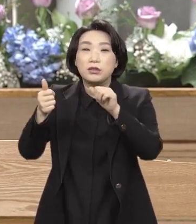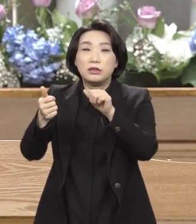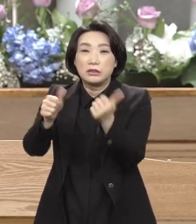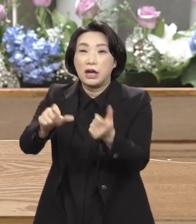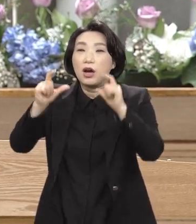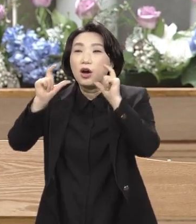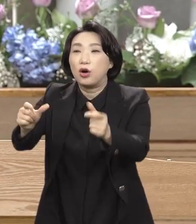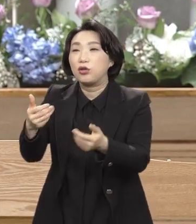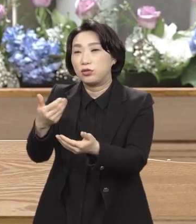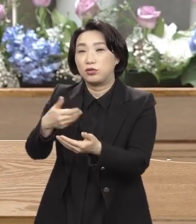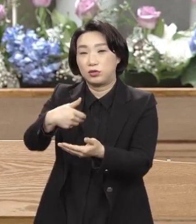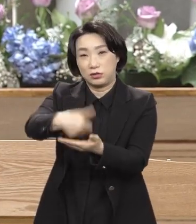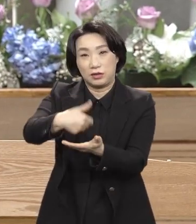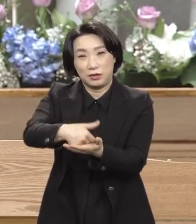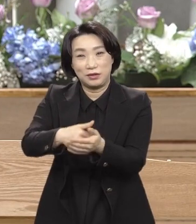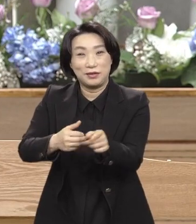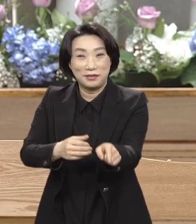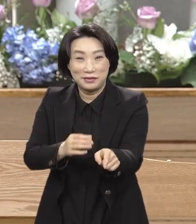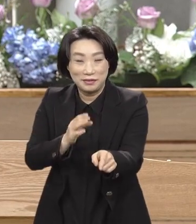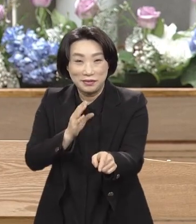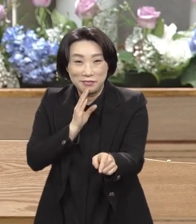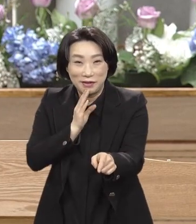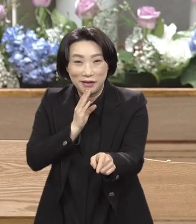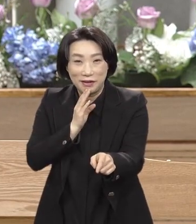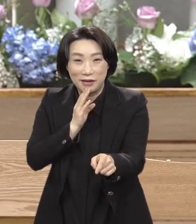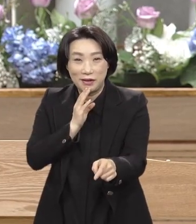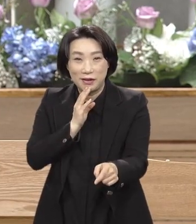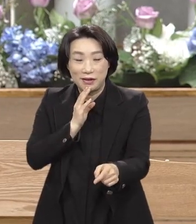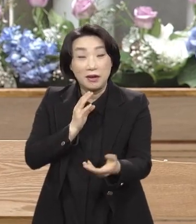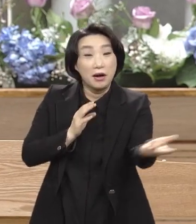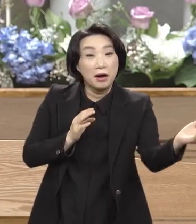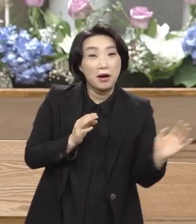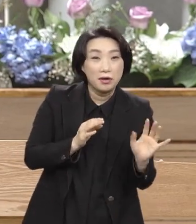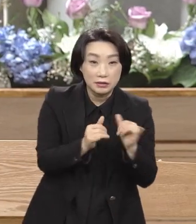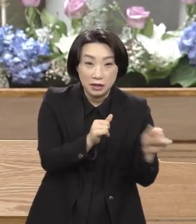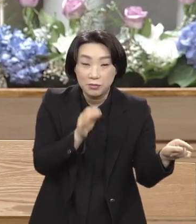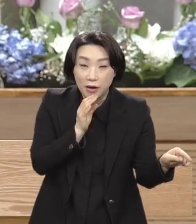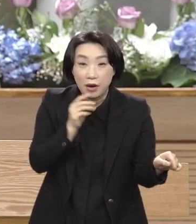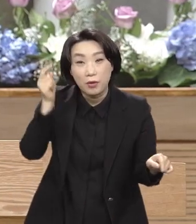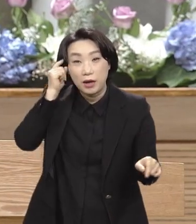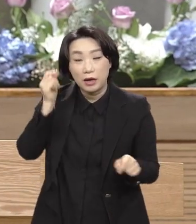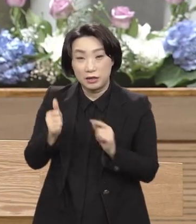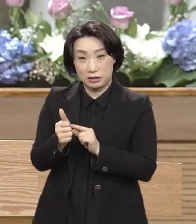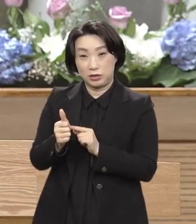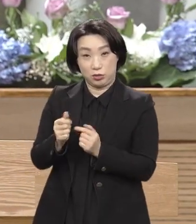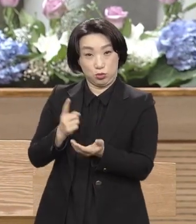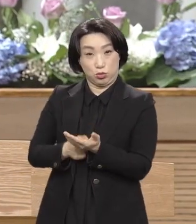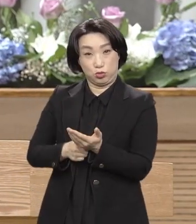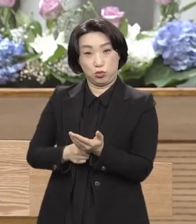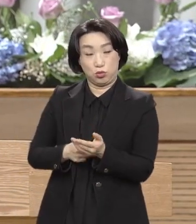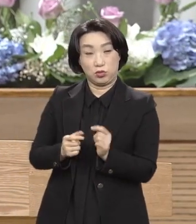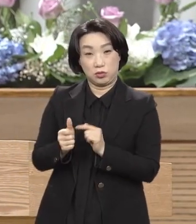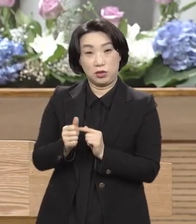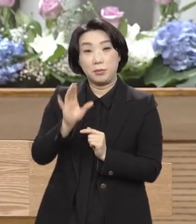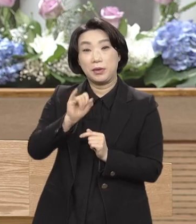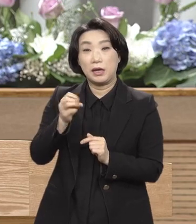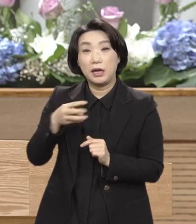사형선거를 내려달라는 거예요. 왜 빌라도가 총독이니까 총독에게